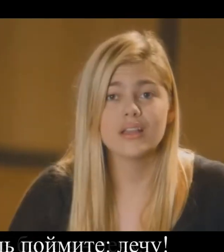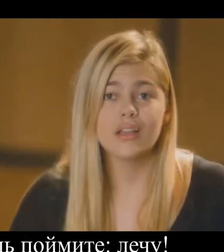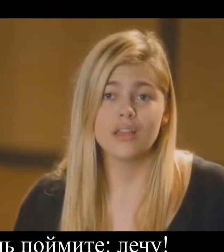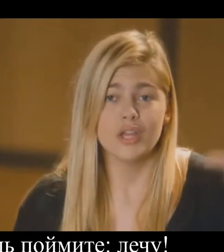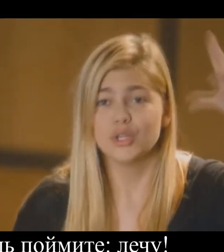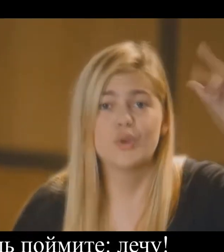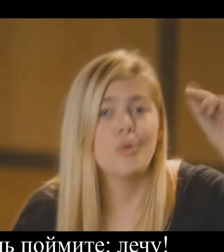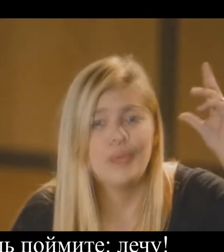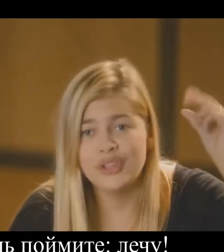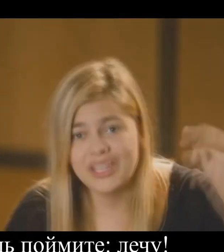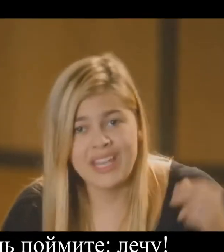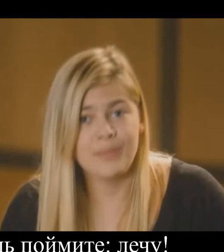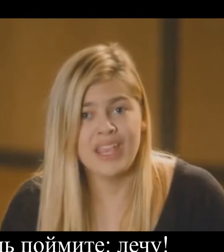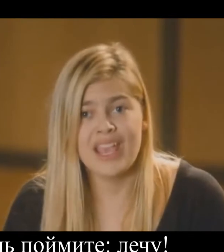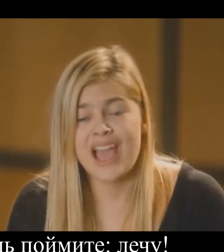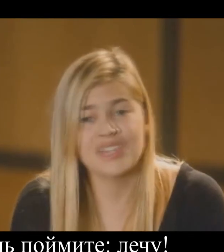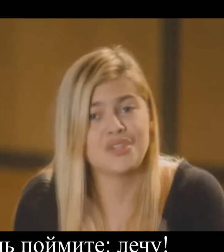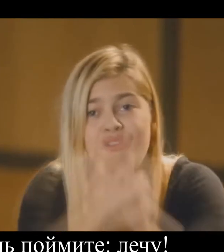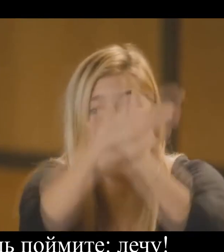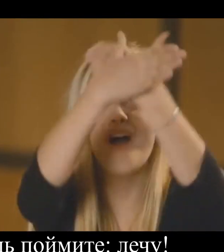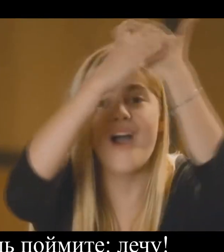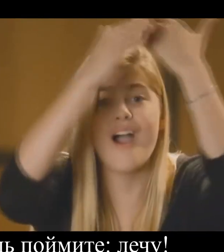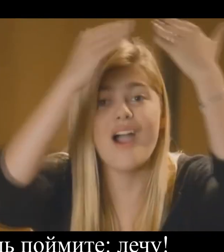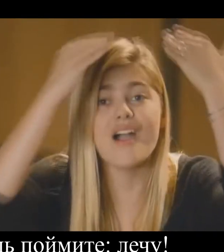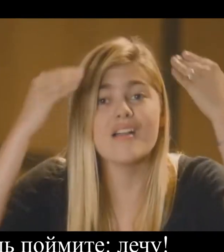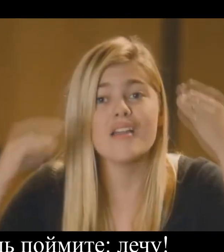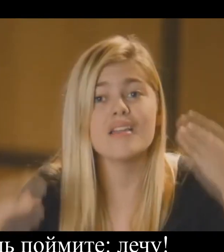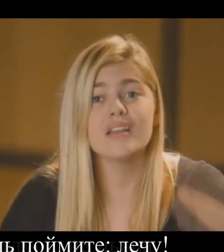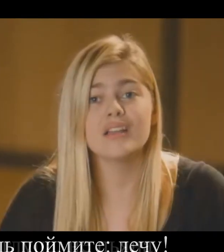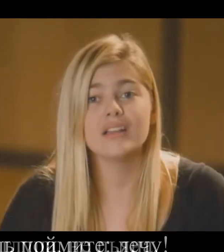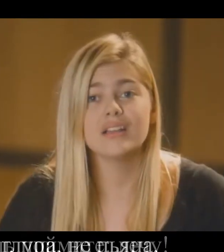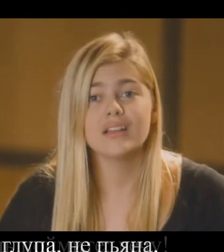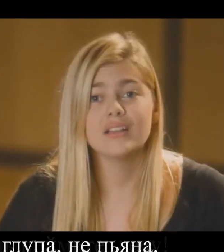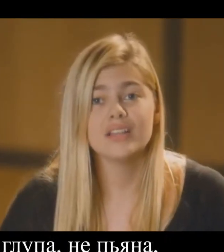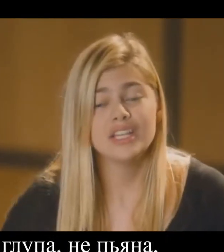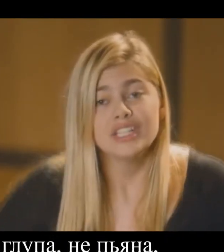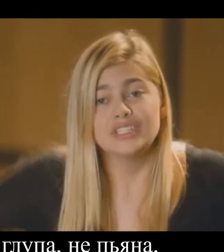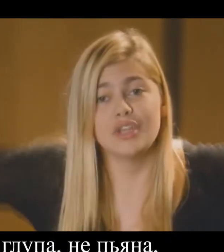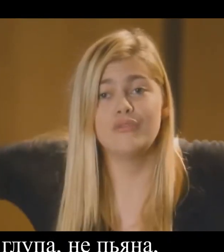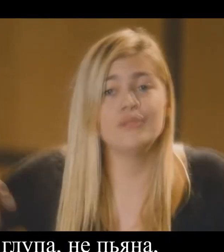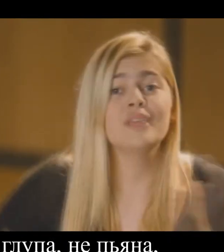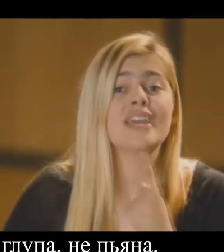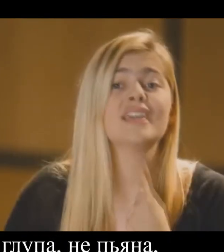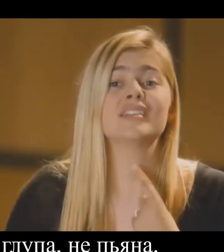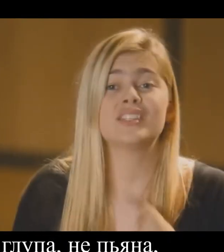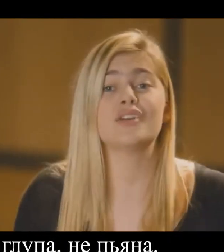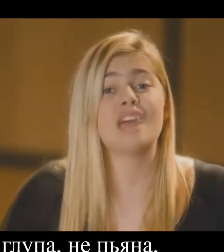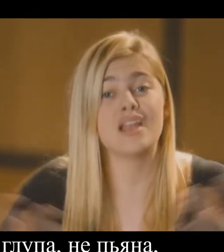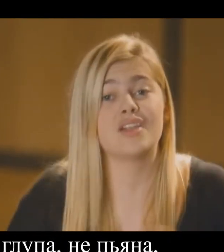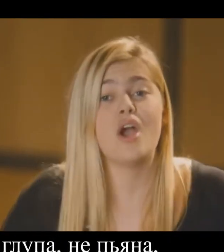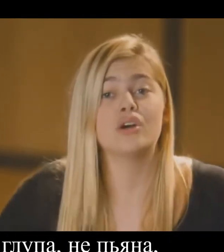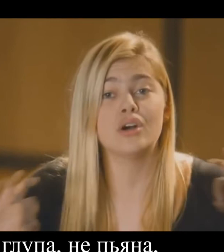Лишь поймите Лечу Ни глупа Ни пьяна